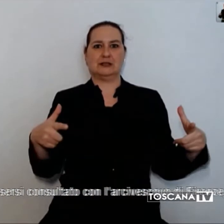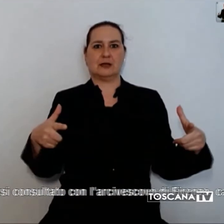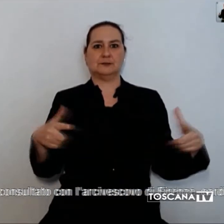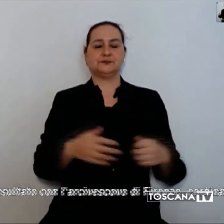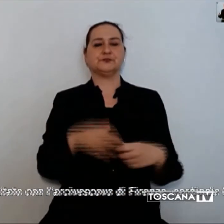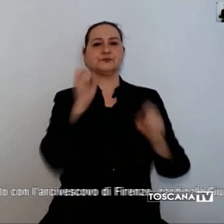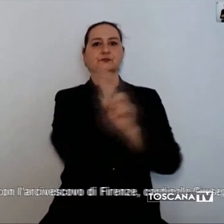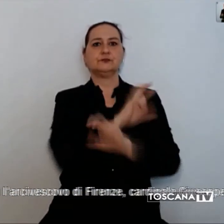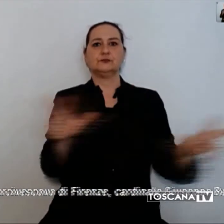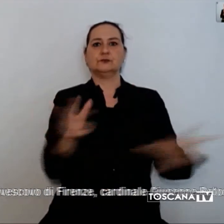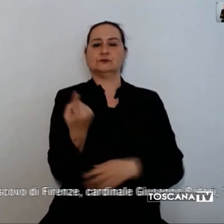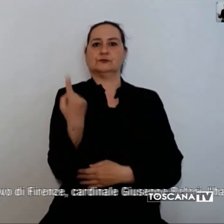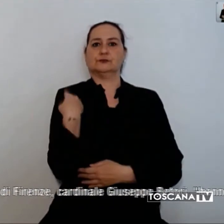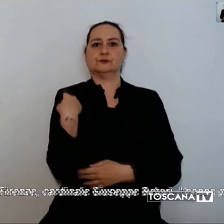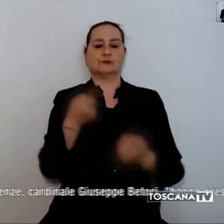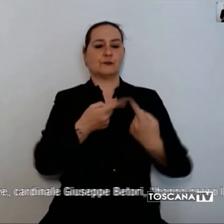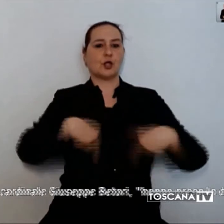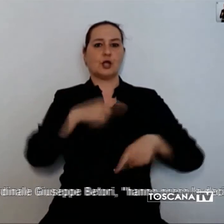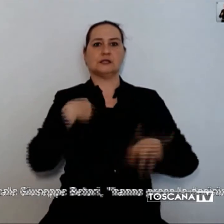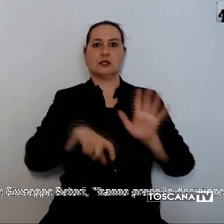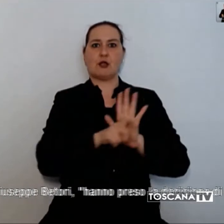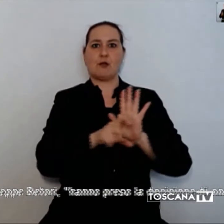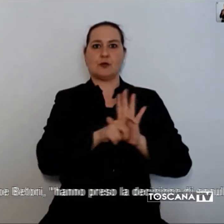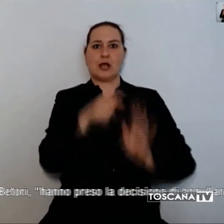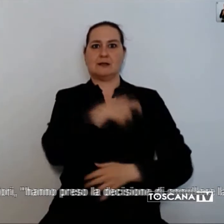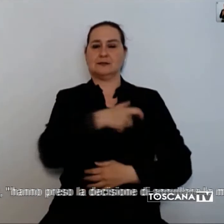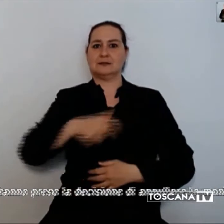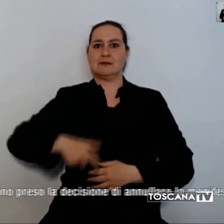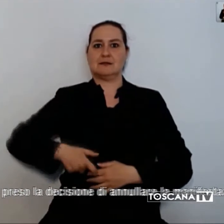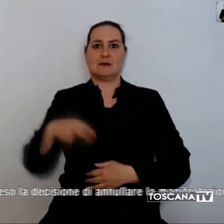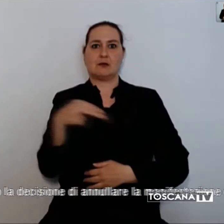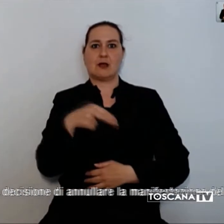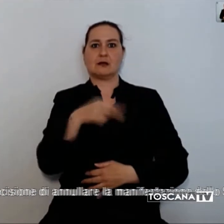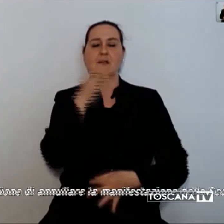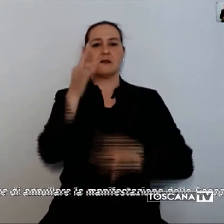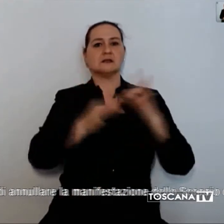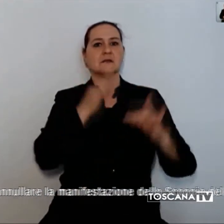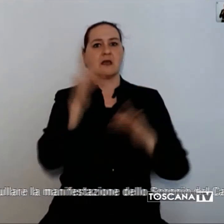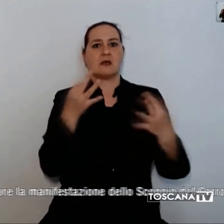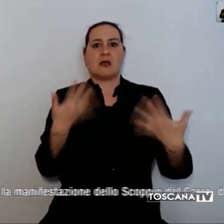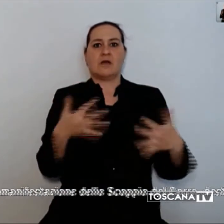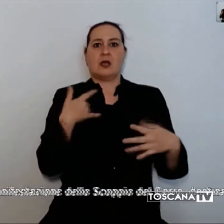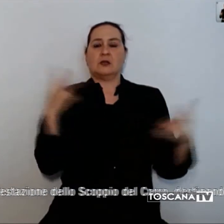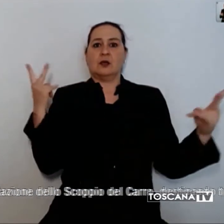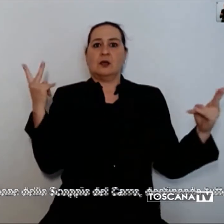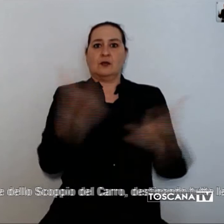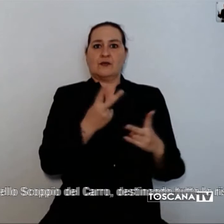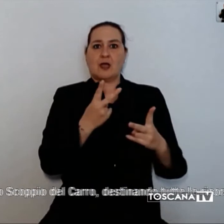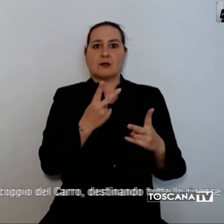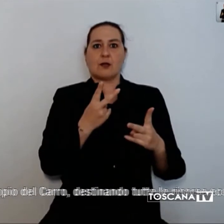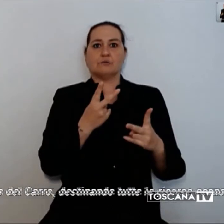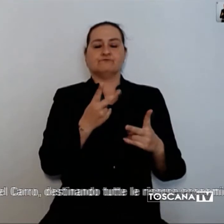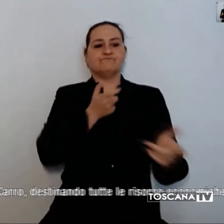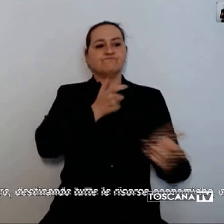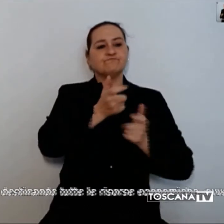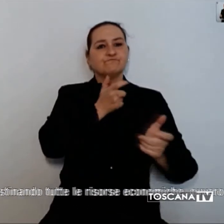ieri in Consiglio comunale il sindaco Nardella spiegando che dopo essersi consultato con l